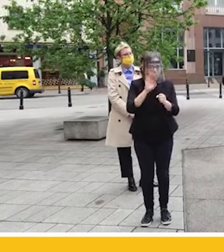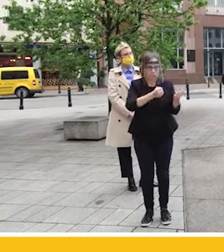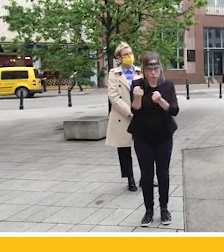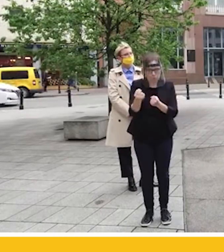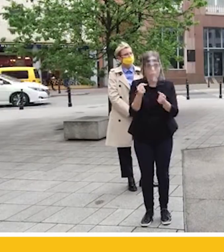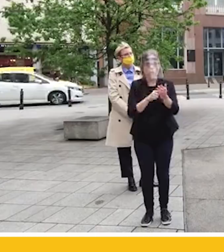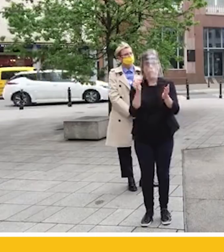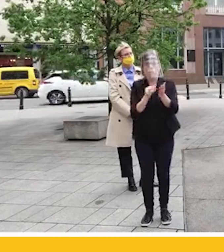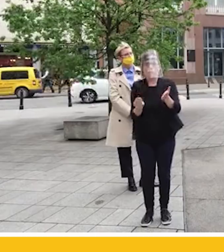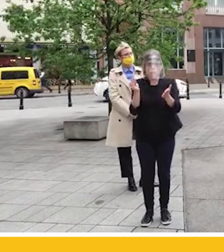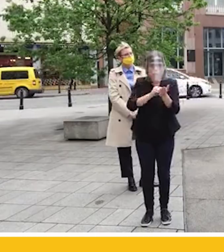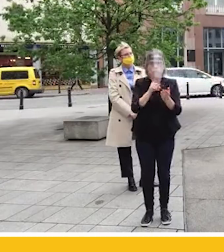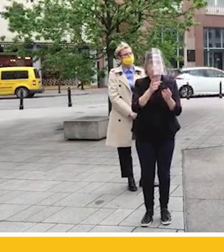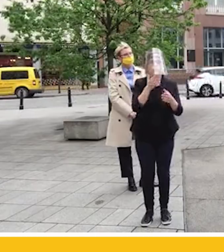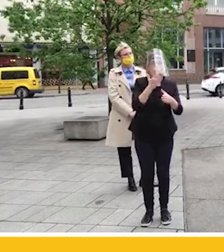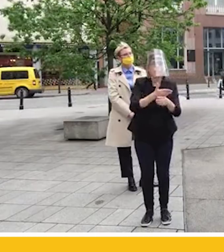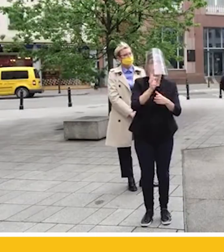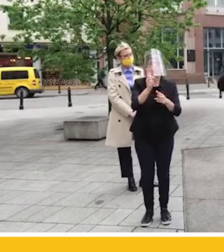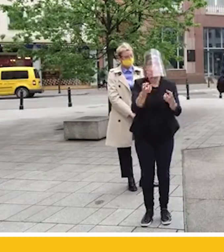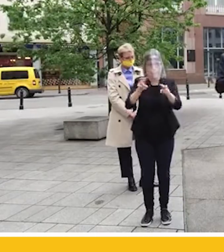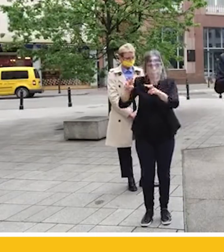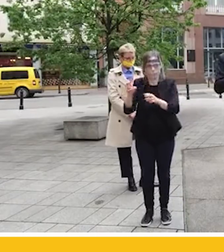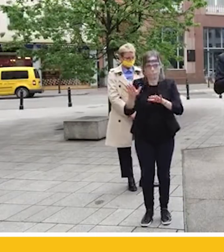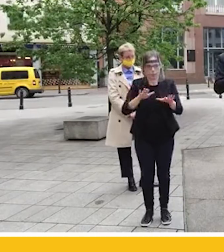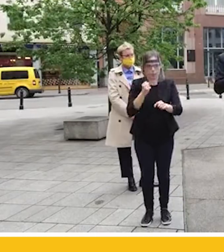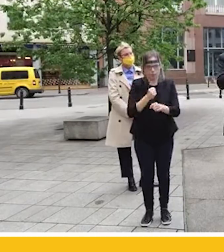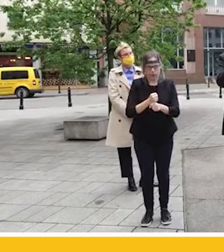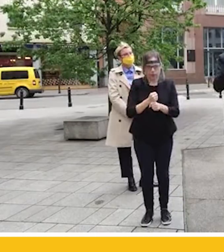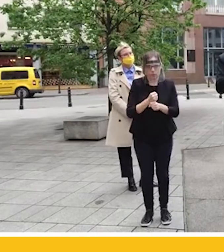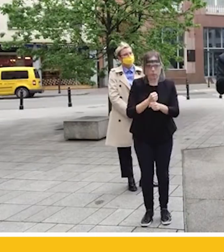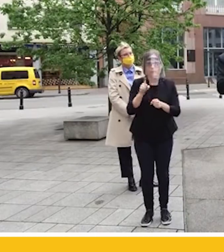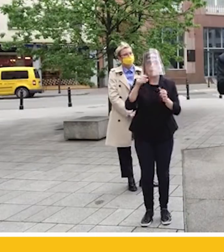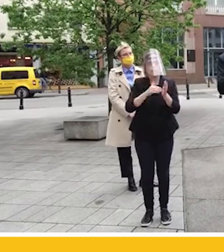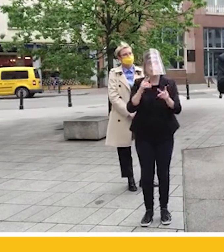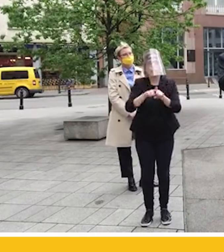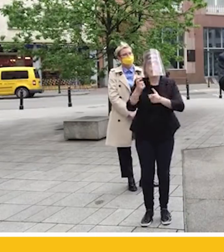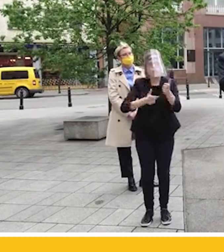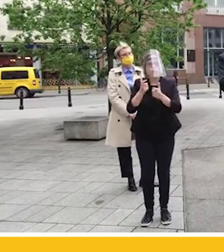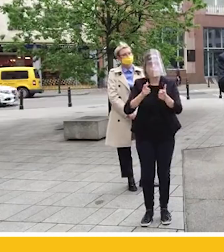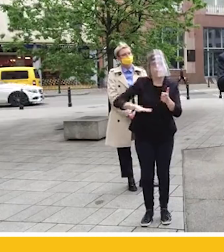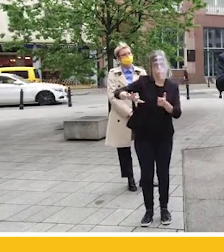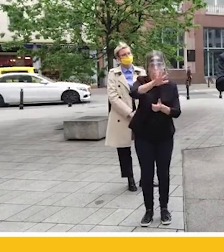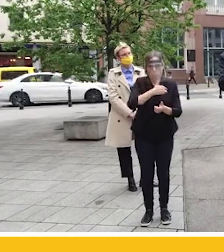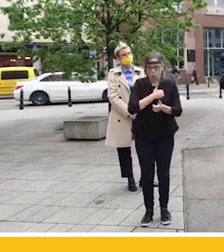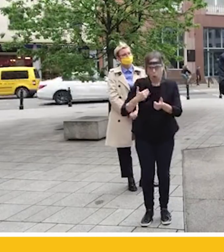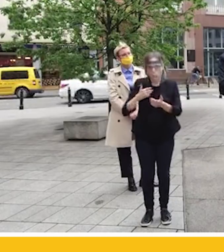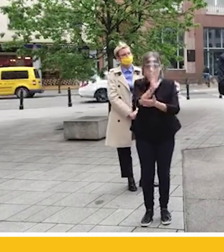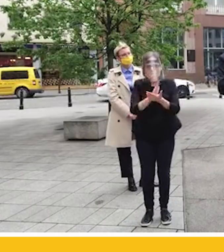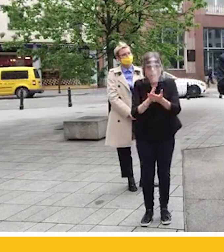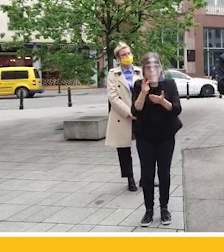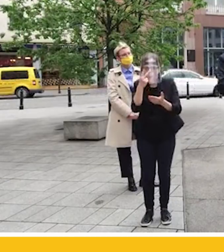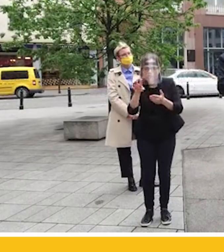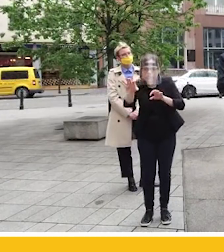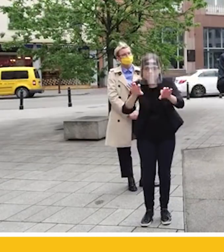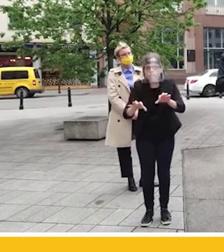stworzenie opartej na realnych danych mapy polskiego bezrobocia z podziałem na regiony pokaże nam, gdzie to wsparcie jest najbardziej